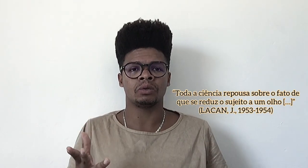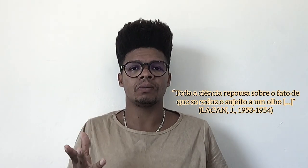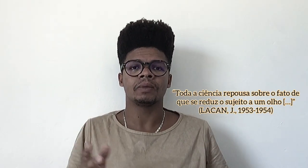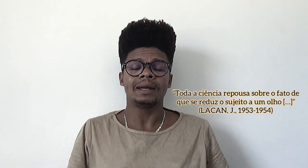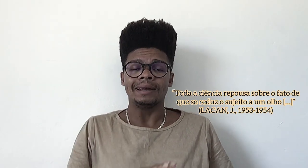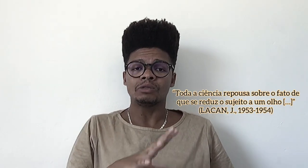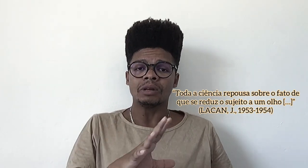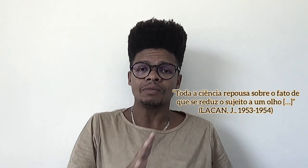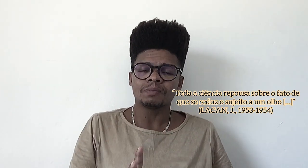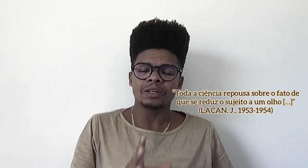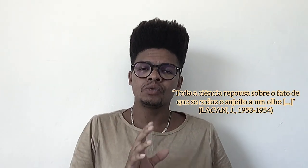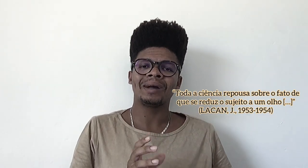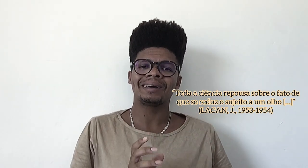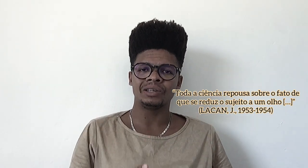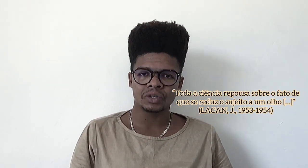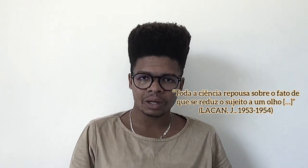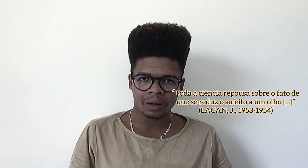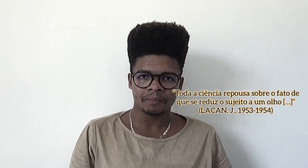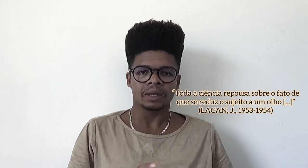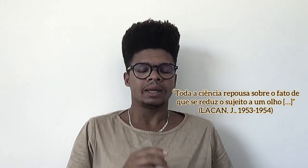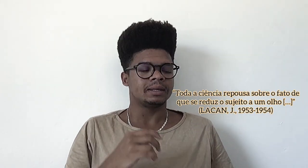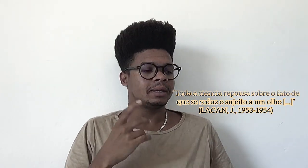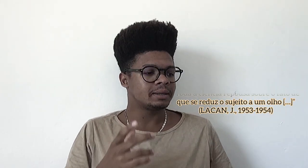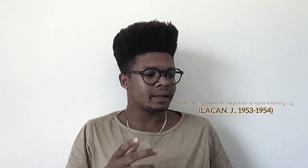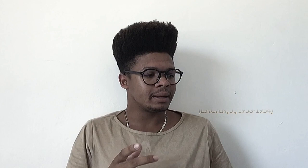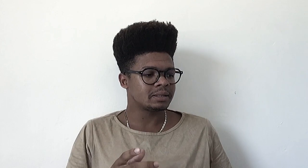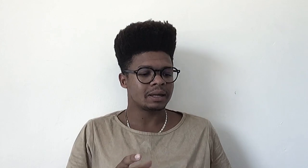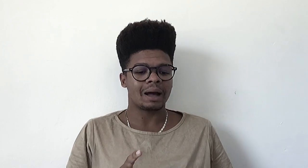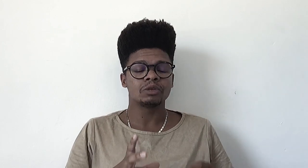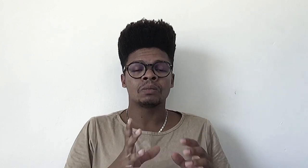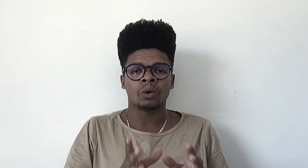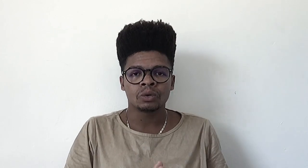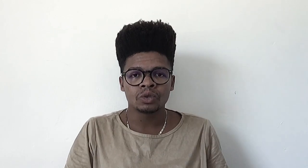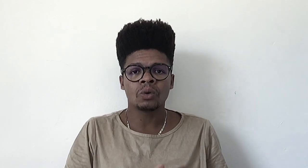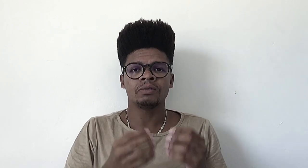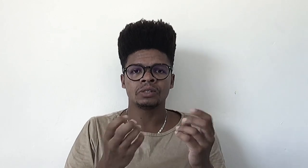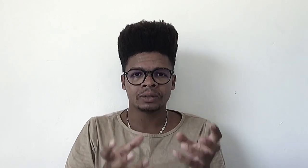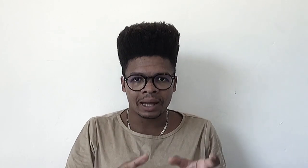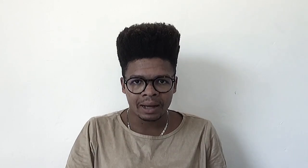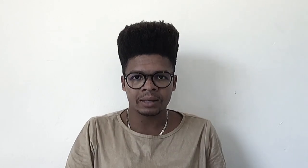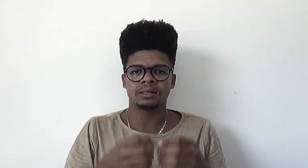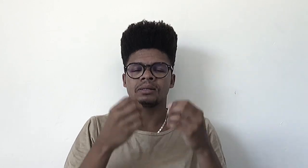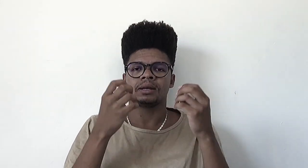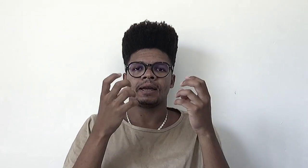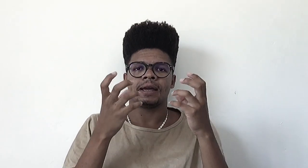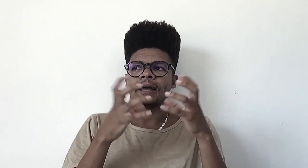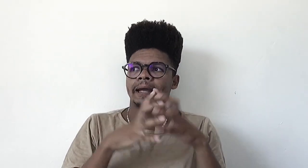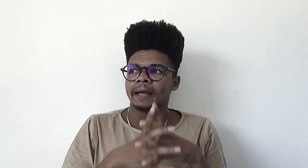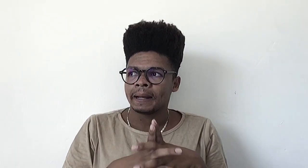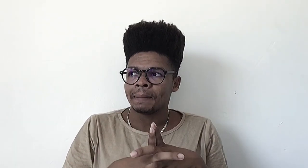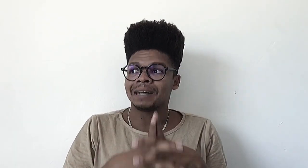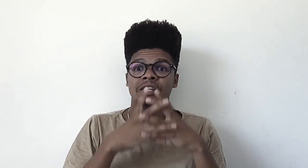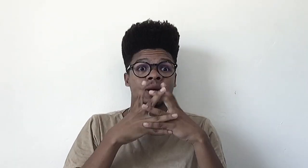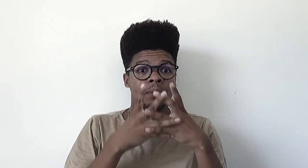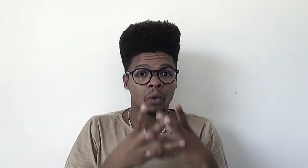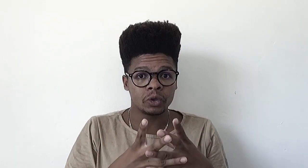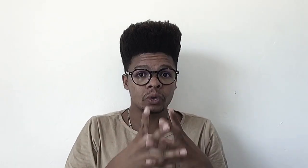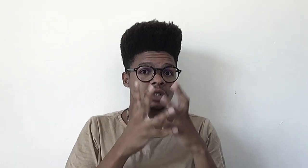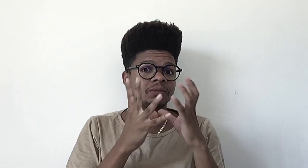ouro. Isso aqui faz parte de uma crítica que ele tece aos modos convencionais, mais hegemônicos de se